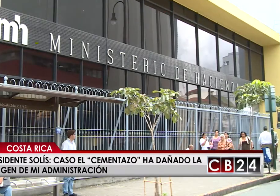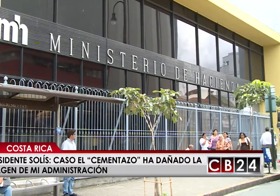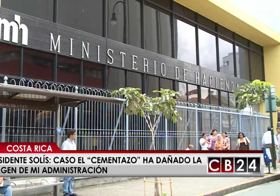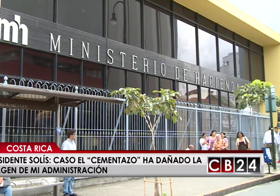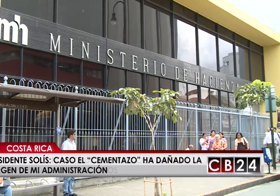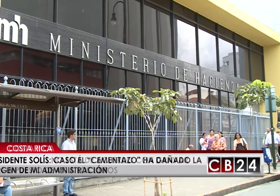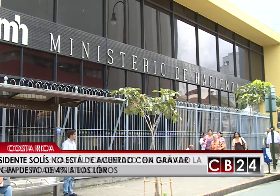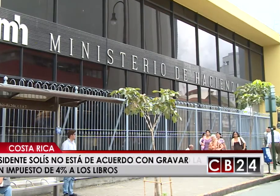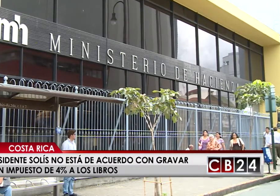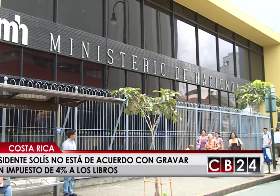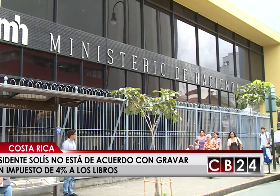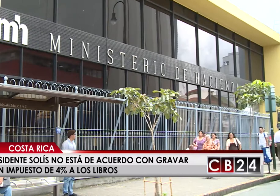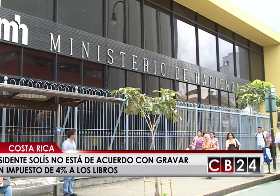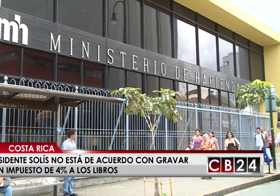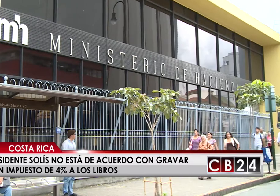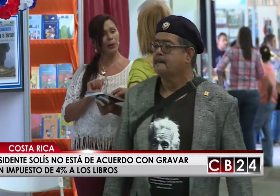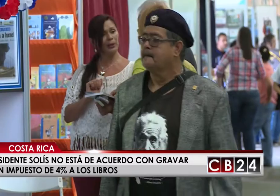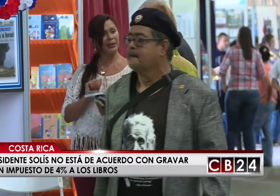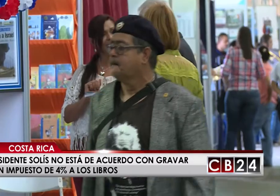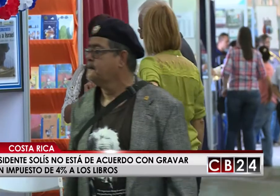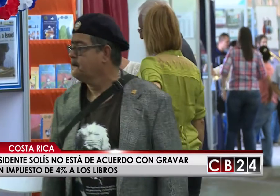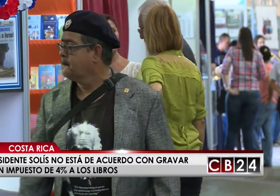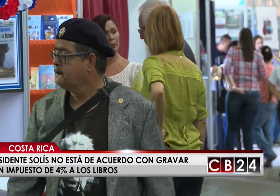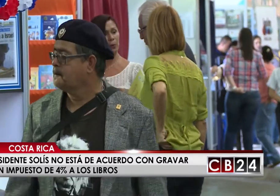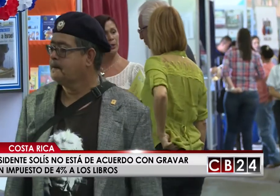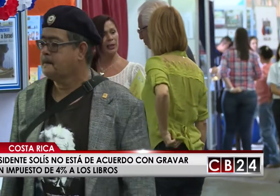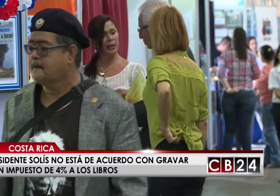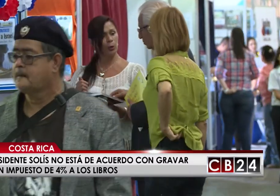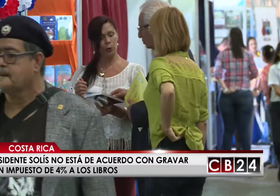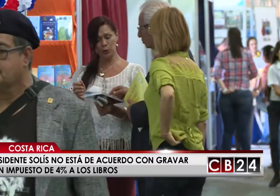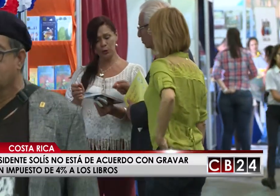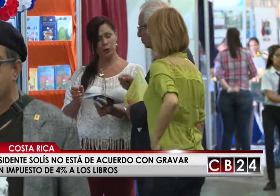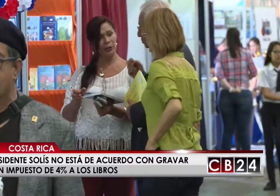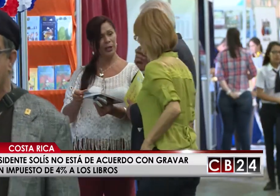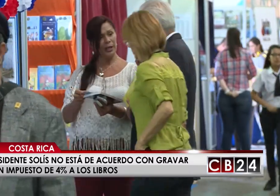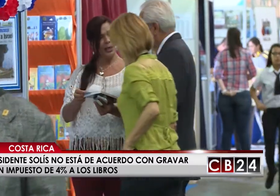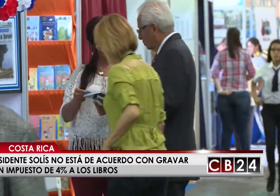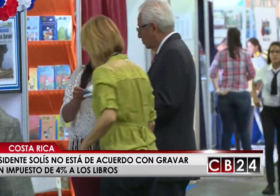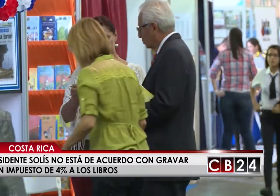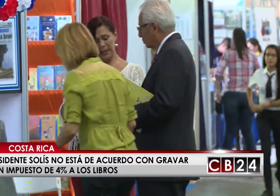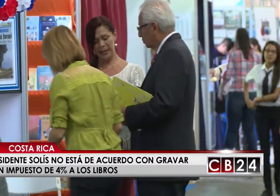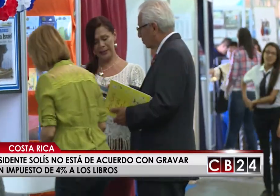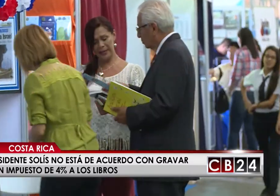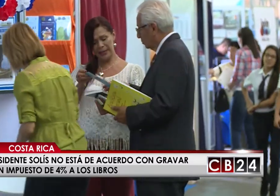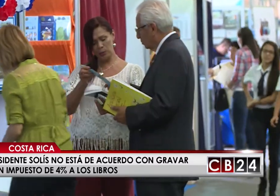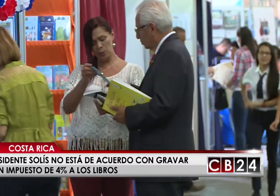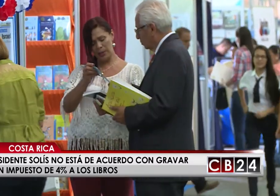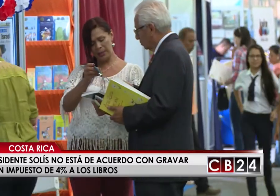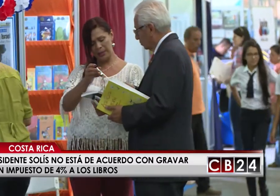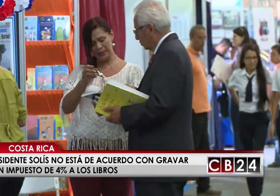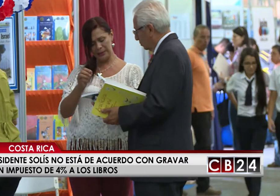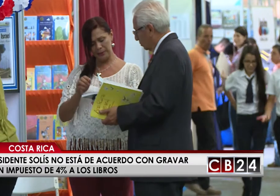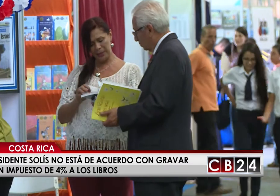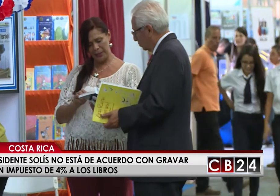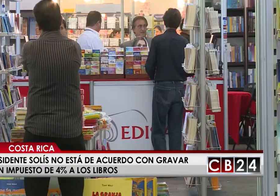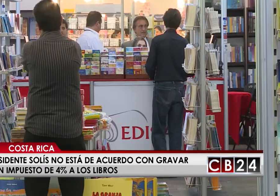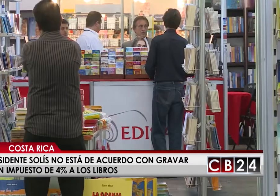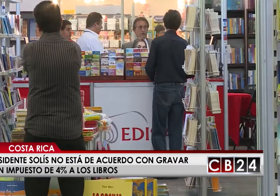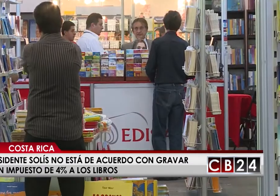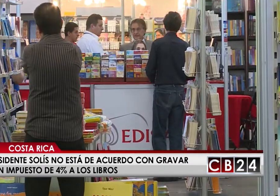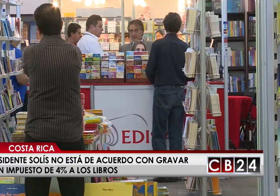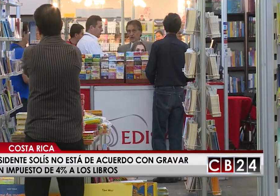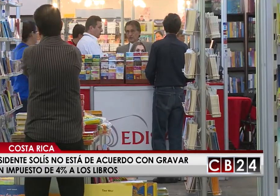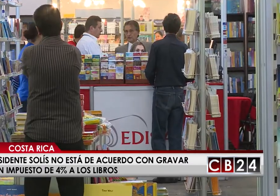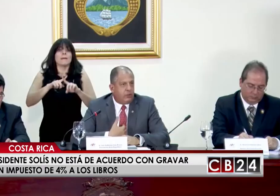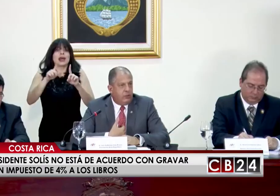Ministerio de Hacienda para plantear que a los libros se les cobre un 4% del impuesto al valor agregado o IVA, no está de acuerdo con la propuesta presentada